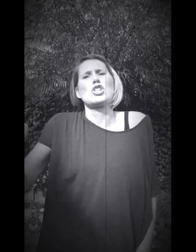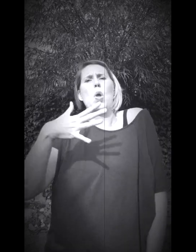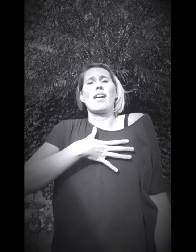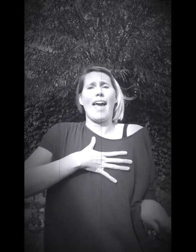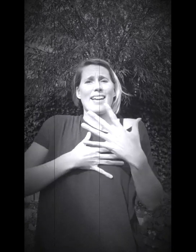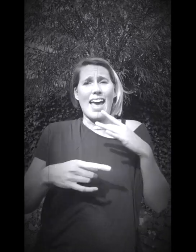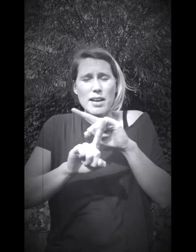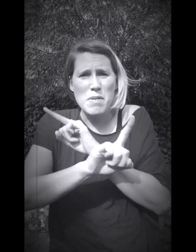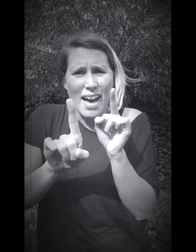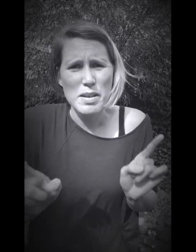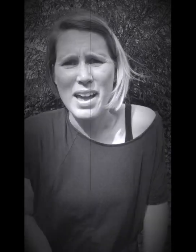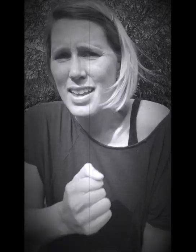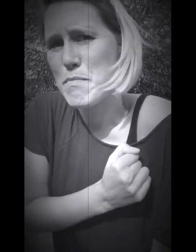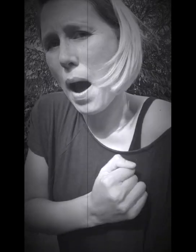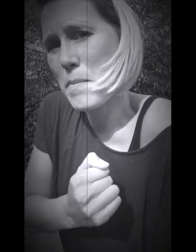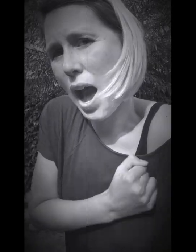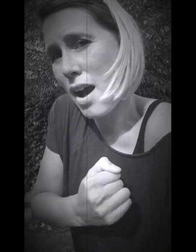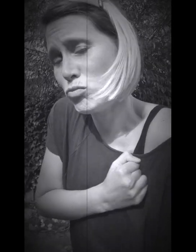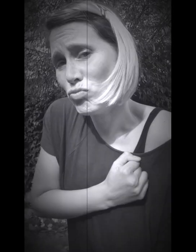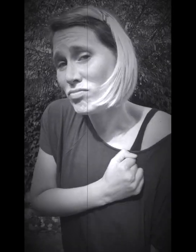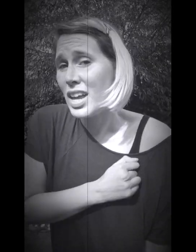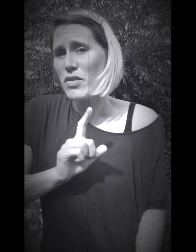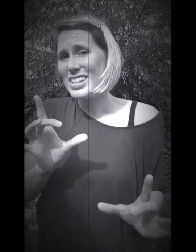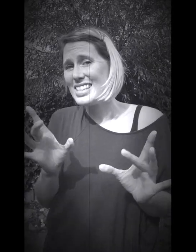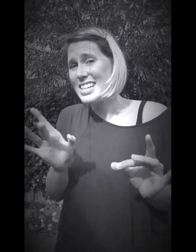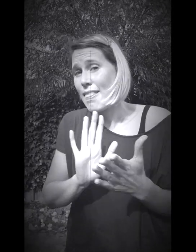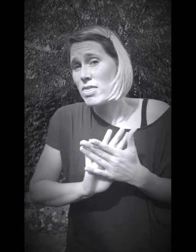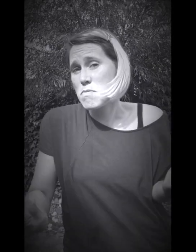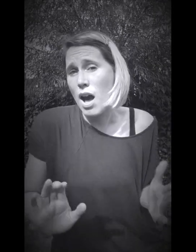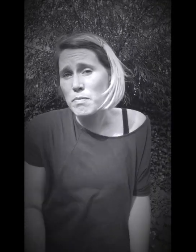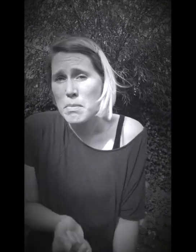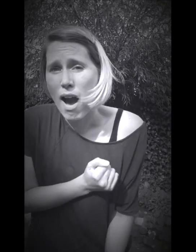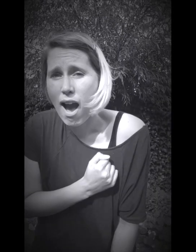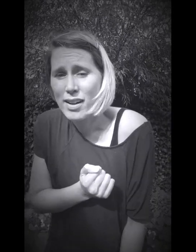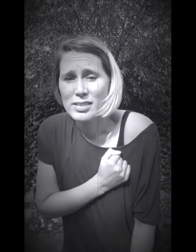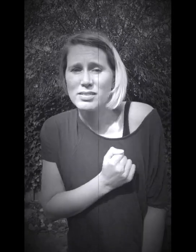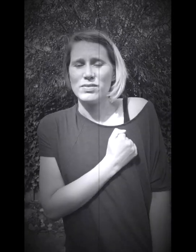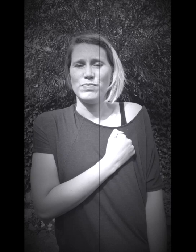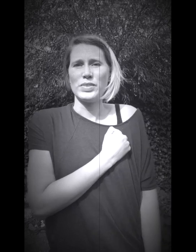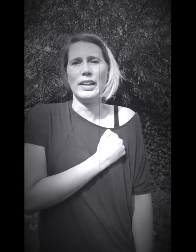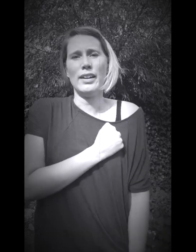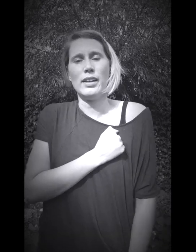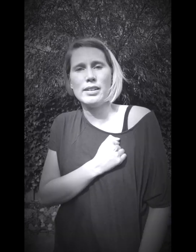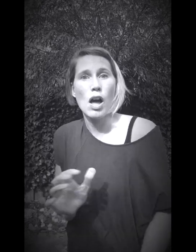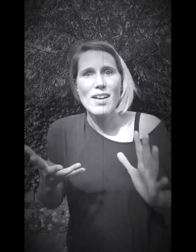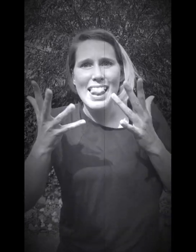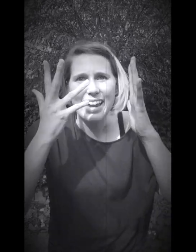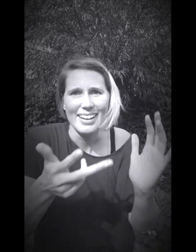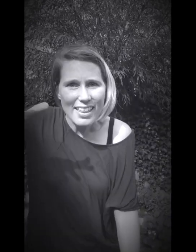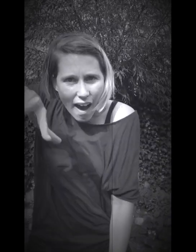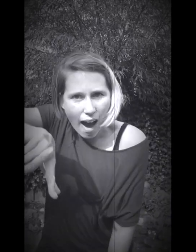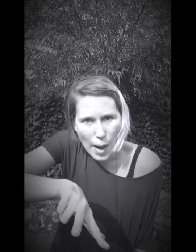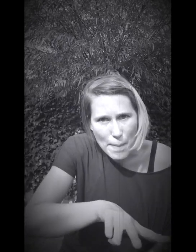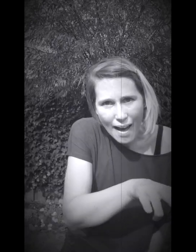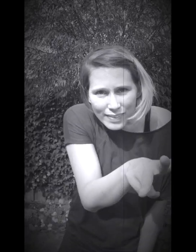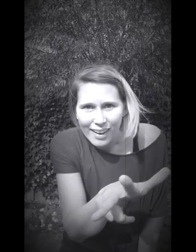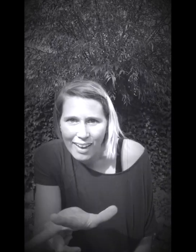geluk eng, maar ik ben niet bang Wel niet, ben voor niets en niemand bang Laat me heerlijk in een achtbaan zitten